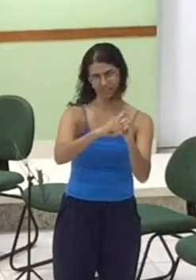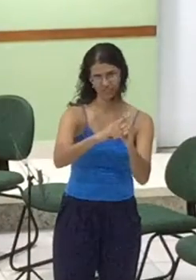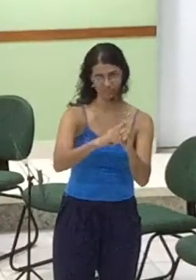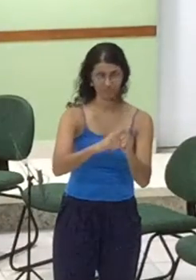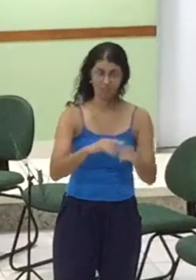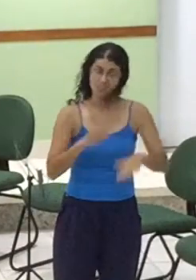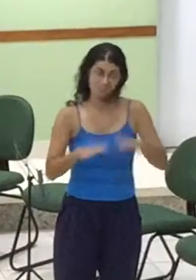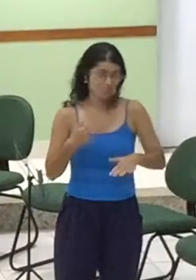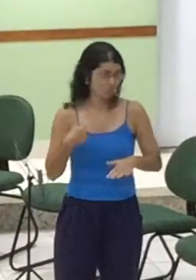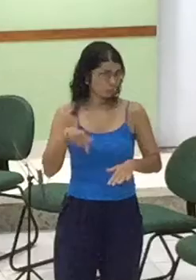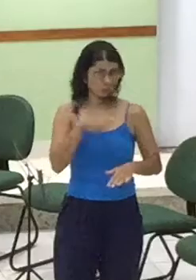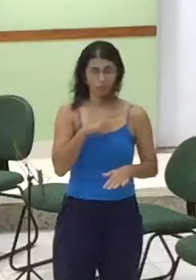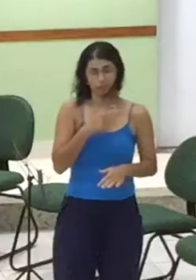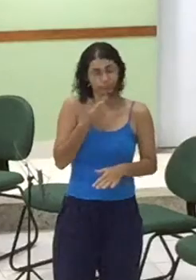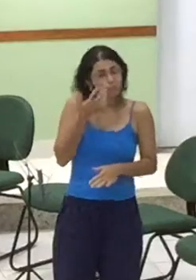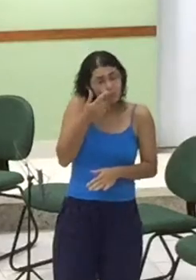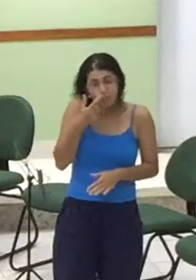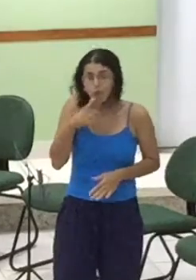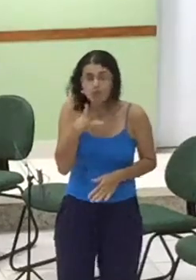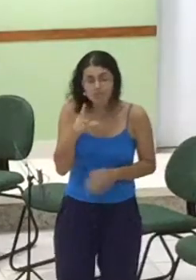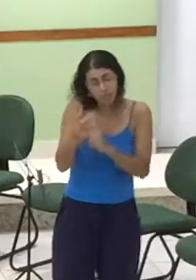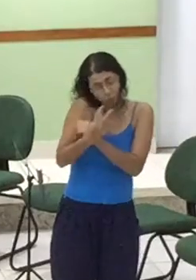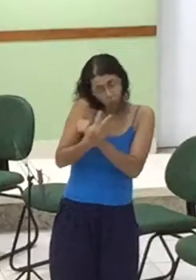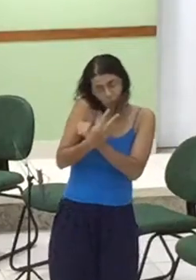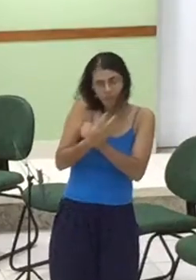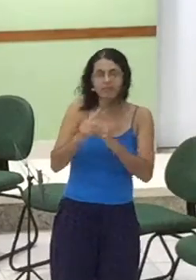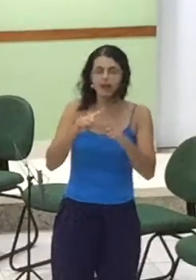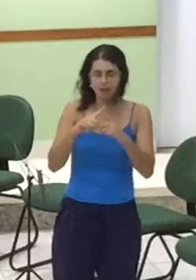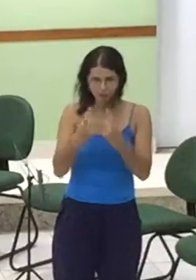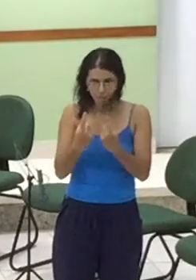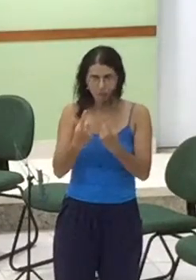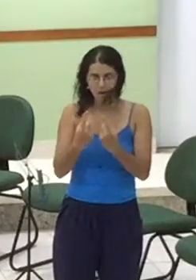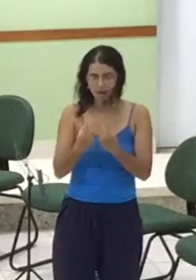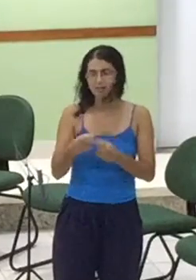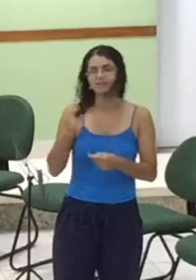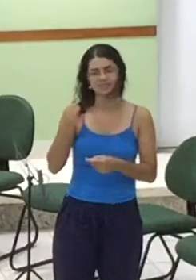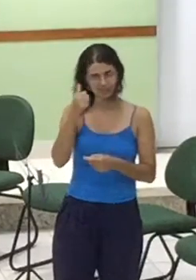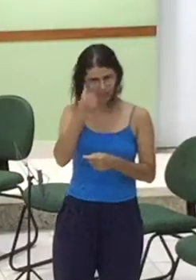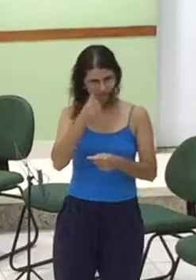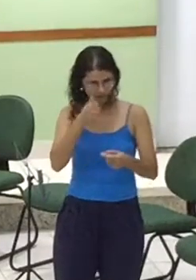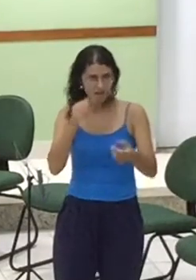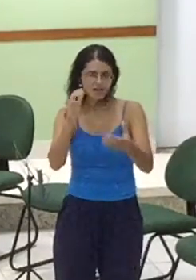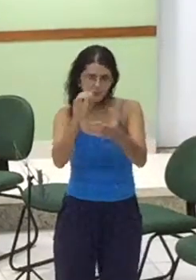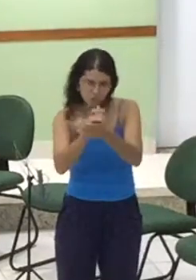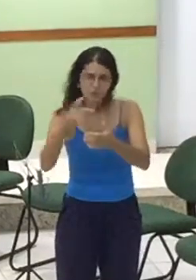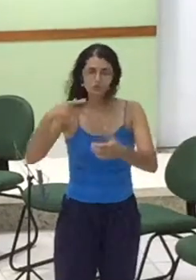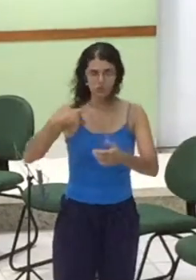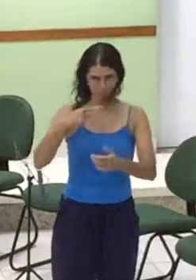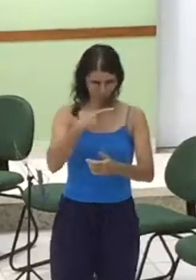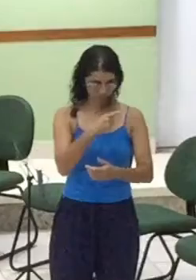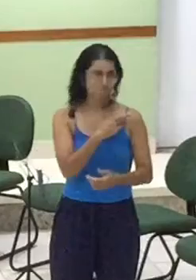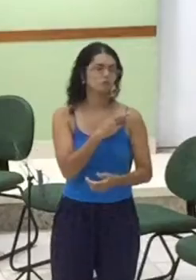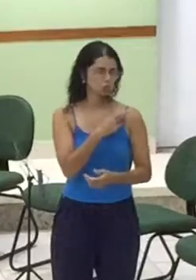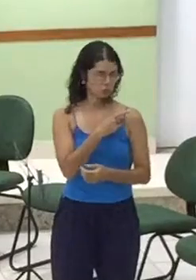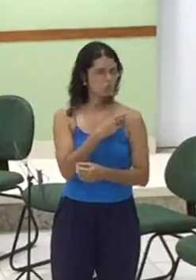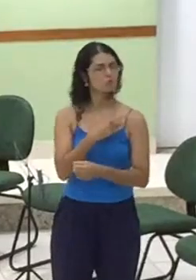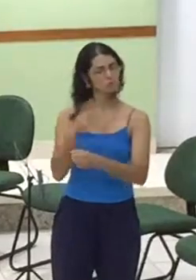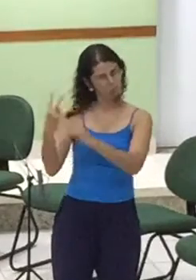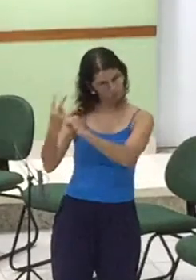Que Deus então possa trazer Essa bênção Grandiosa A todos vocês Mães Não Mães Mas que possam se